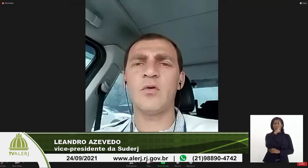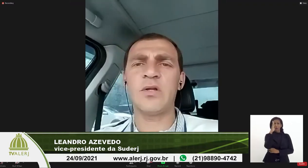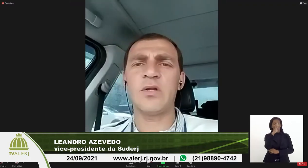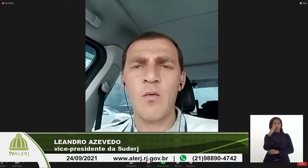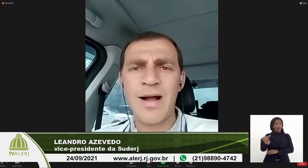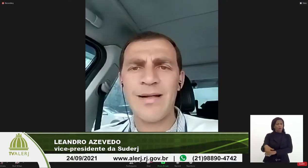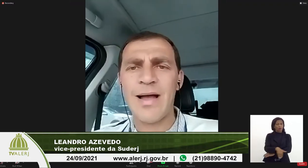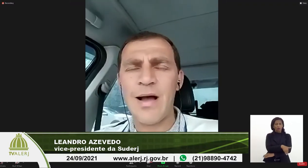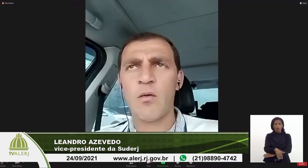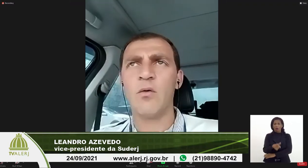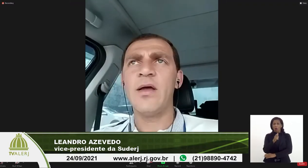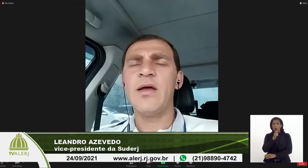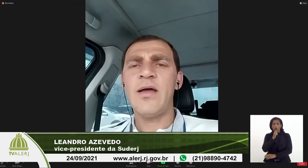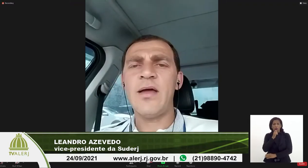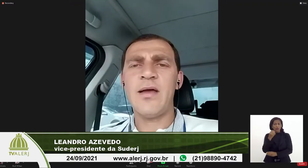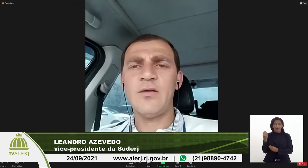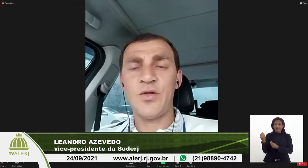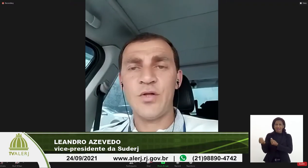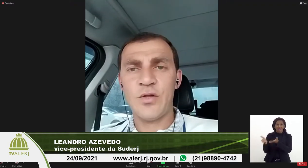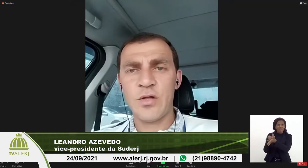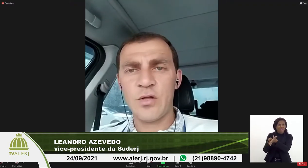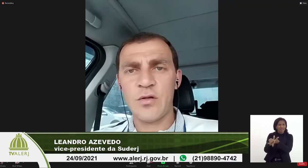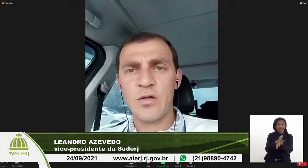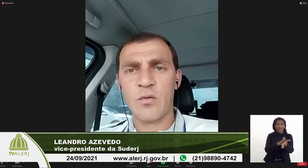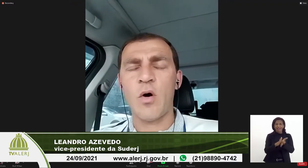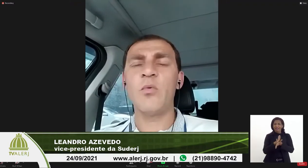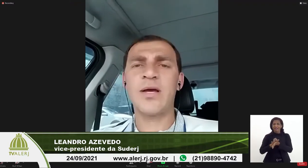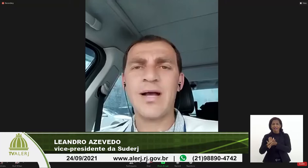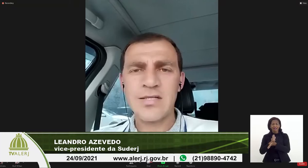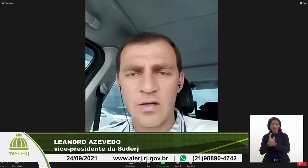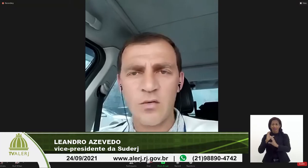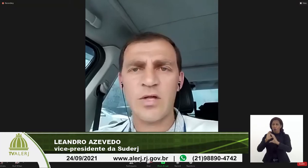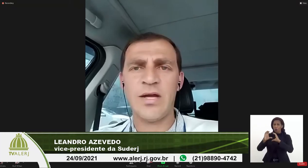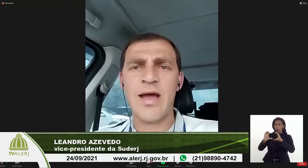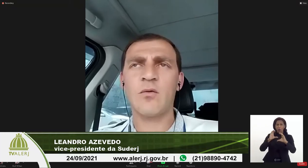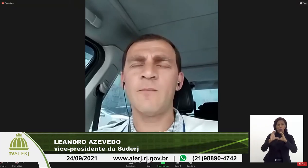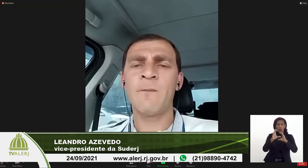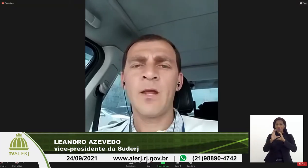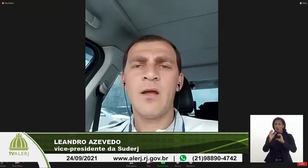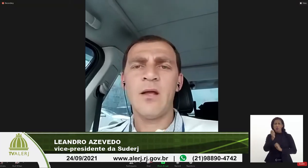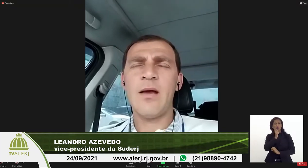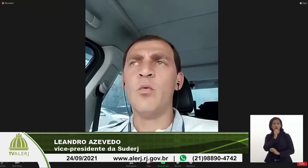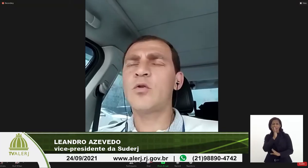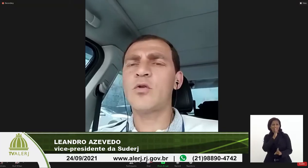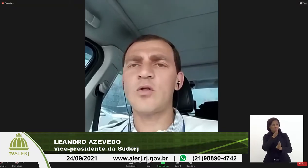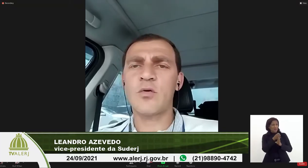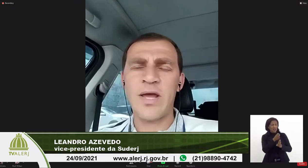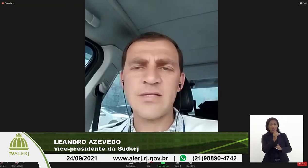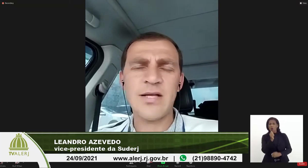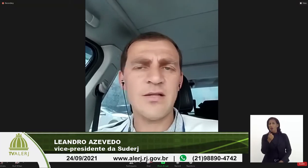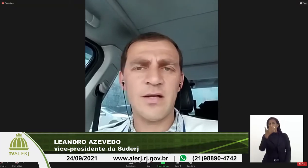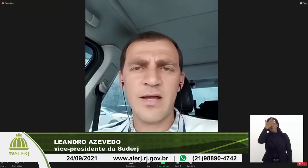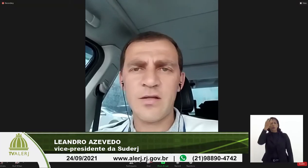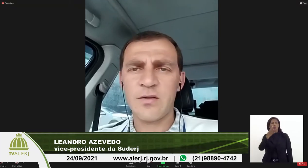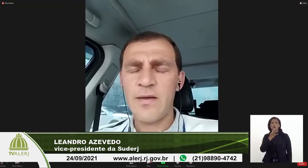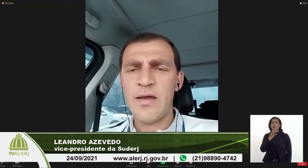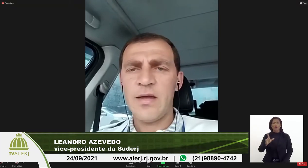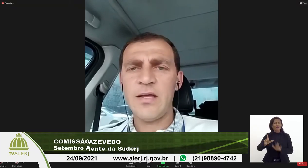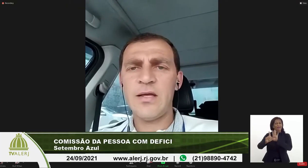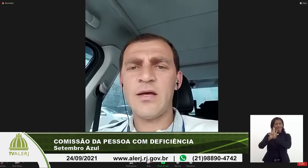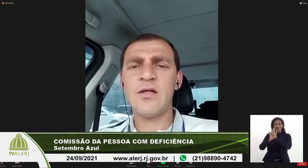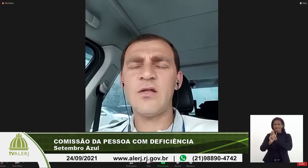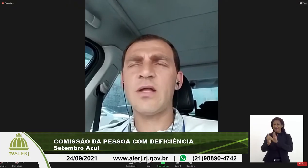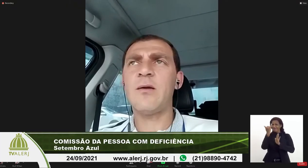e não ter um canal de comunicação direto. Muitos desconhecem as leis